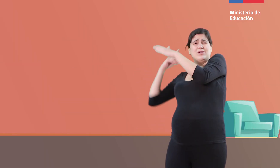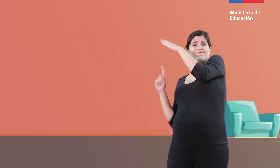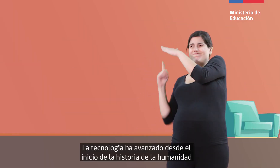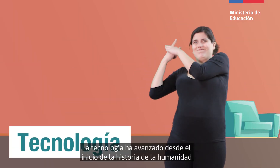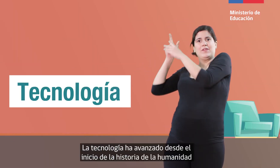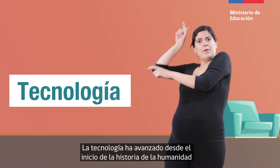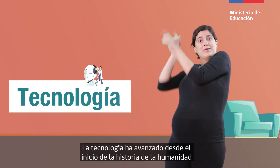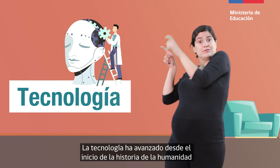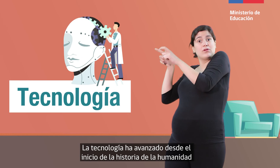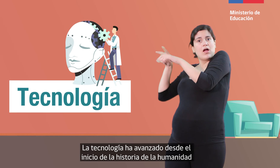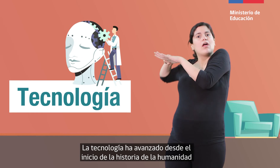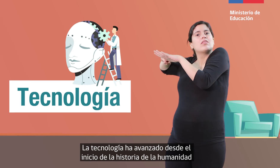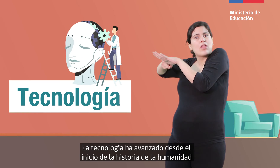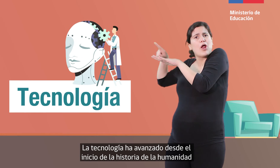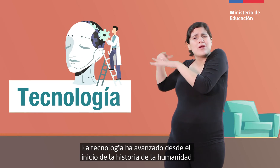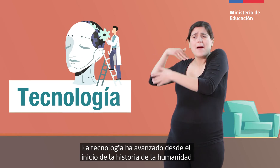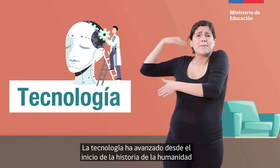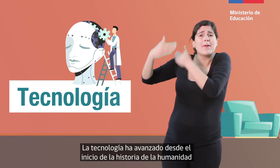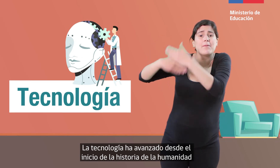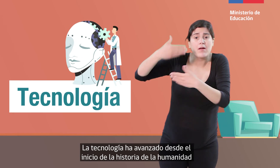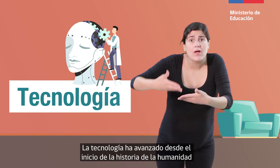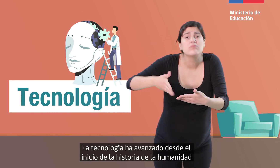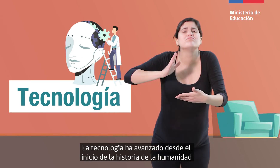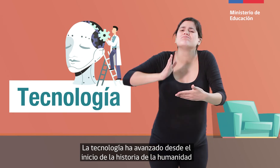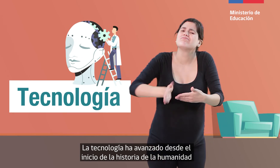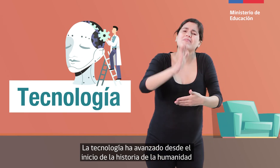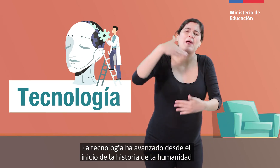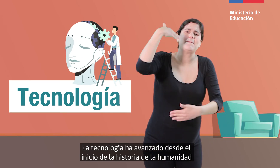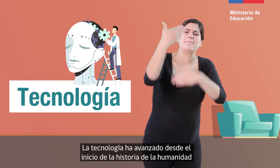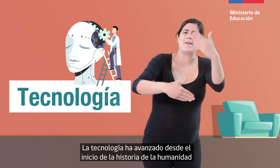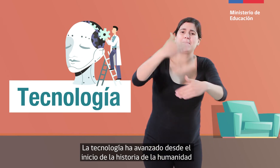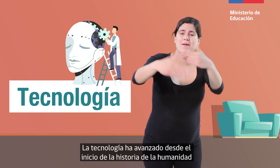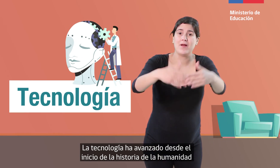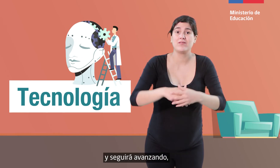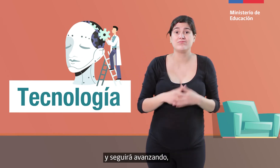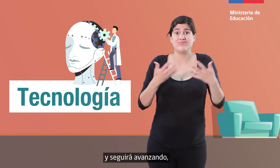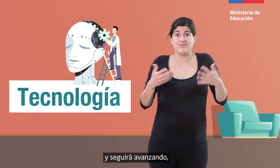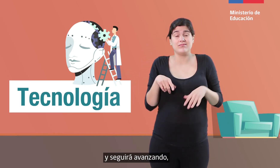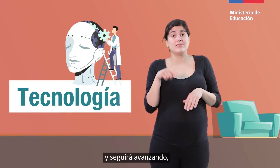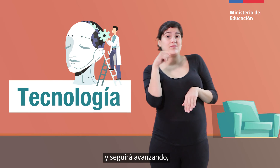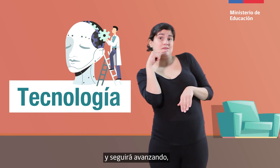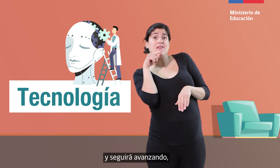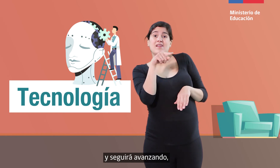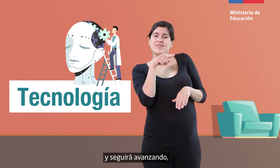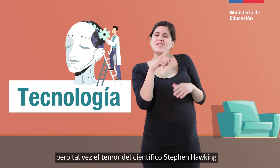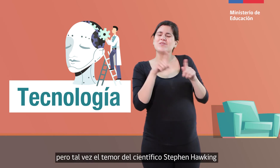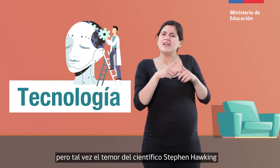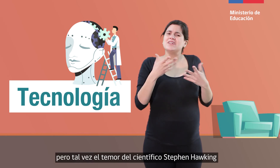La tecnología ha avanzado desde el inicio de la historia de la humanidad y seguirá avanzando, pero tal vez